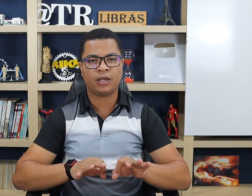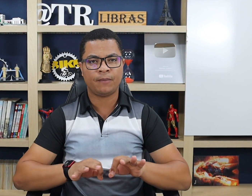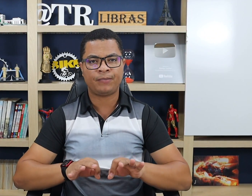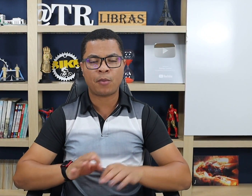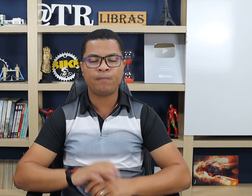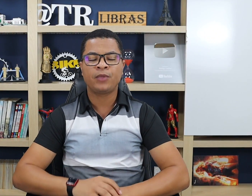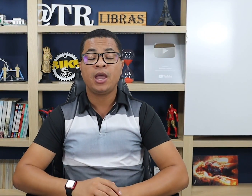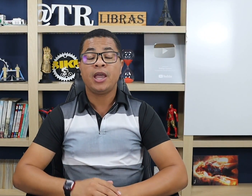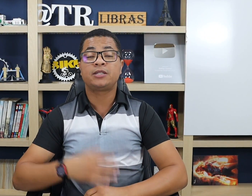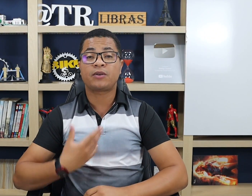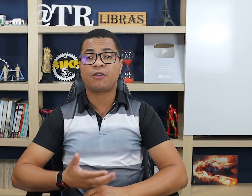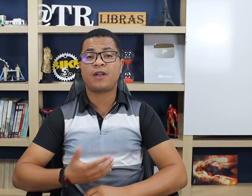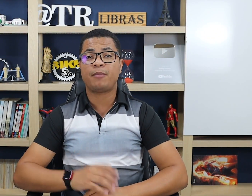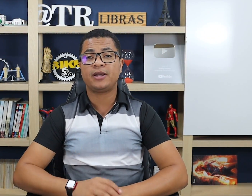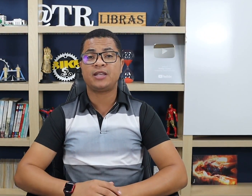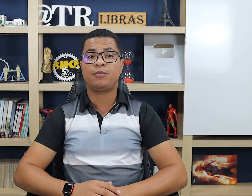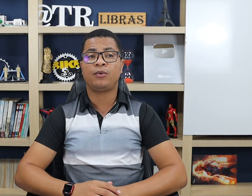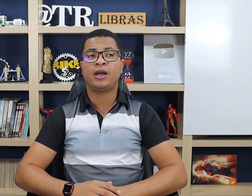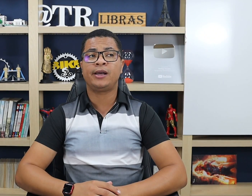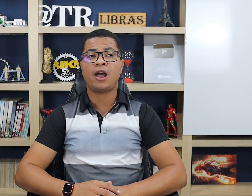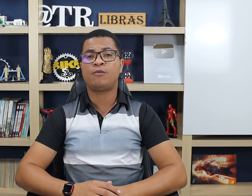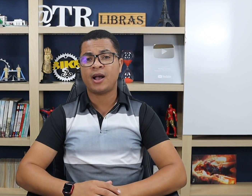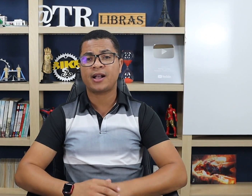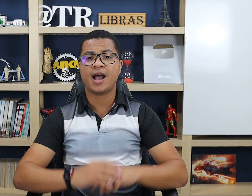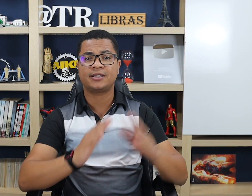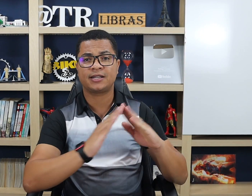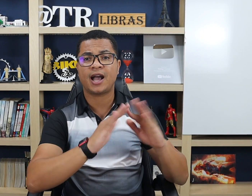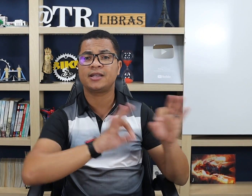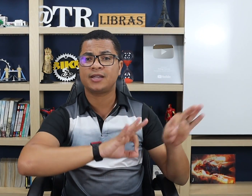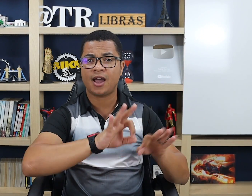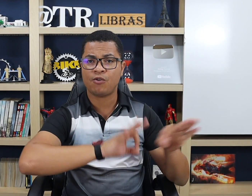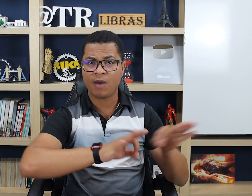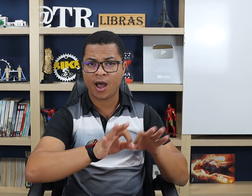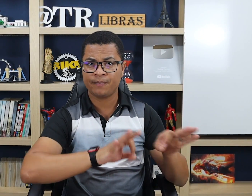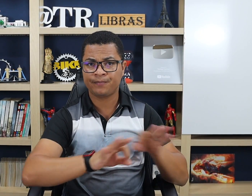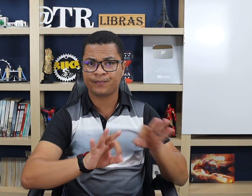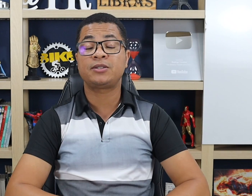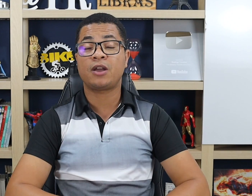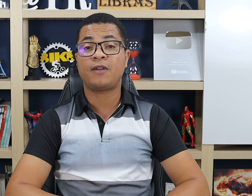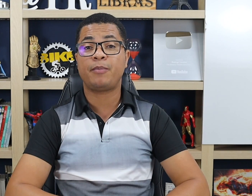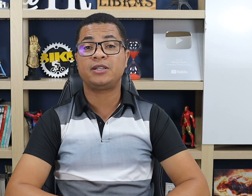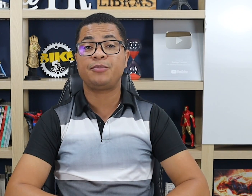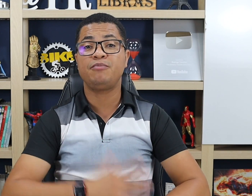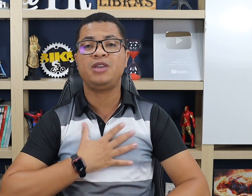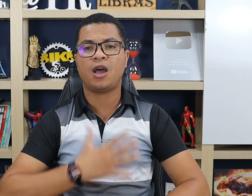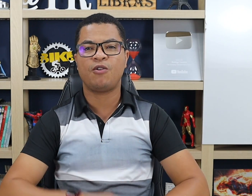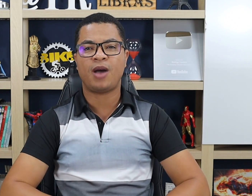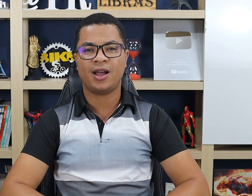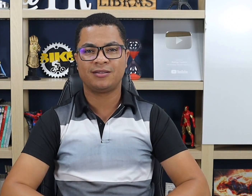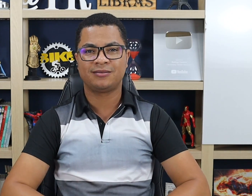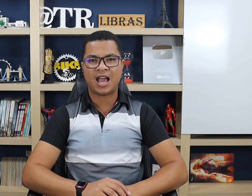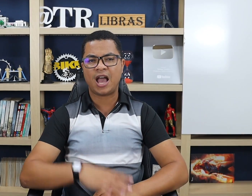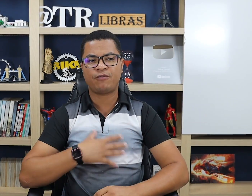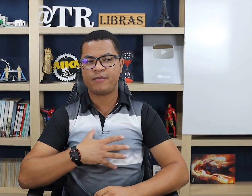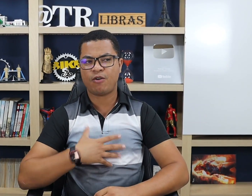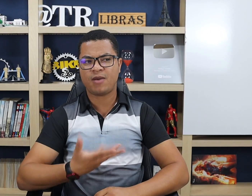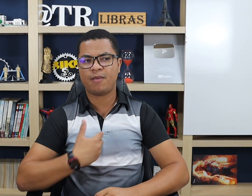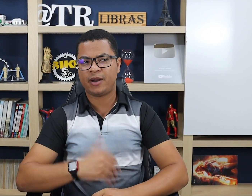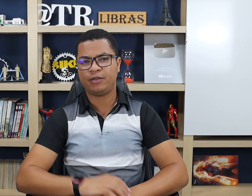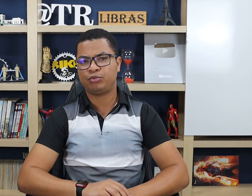aqui, tá bom? E se eu quero falar, por exemplo, arrumar casa? Casa, arrumar. Mas se eu quero falar, por exemplo, me arrumar? Ah, vou me arrumar para ir